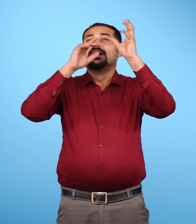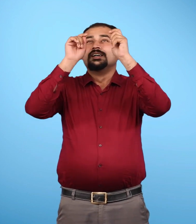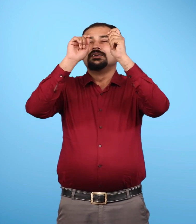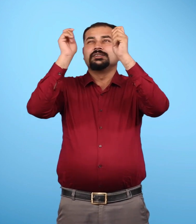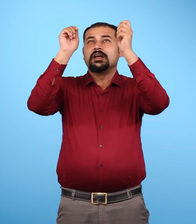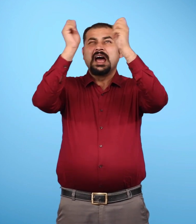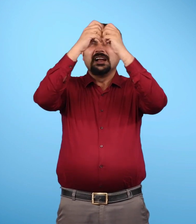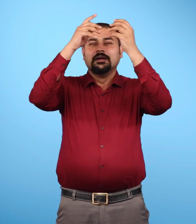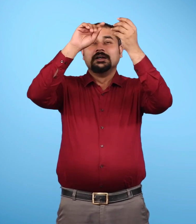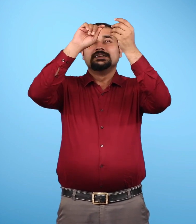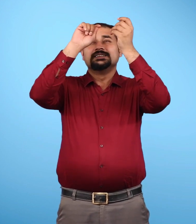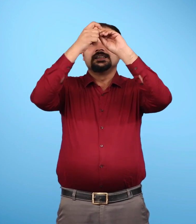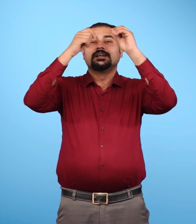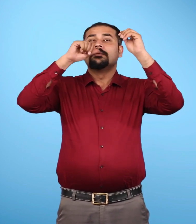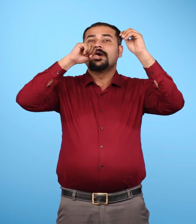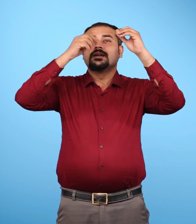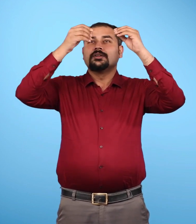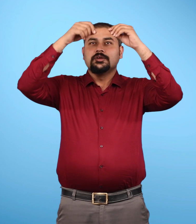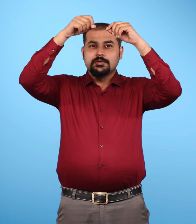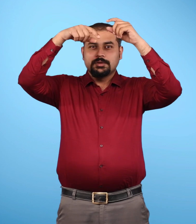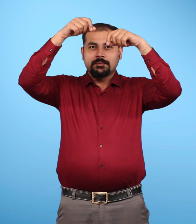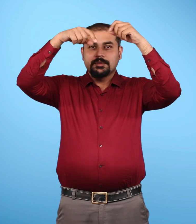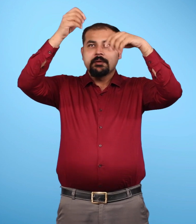वर्षा का रूप लेकर धर्ती पर बरस जाते हैं